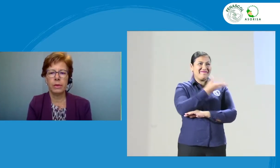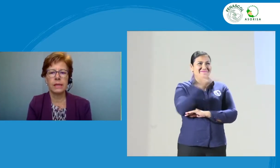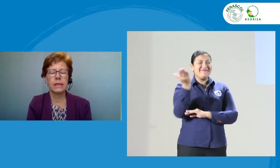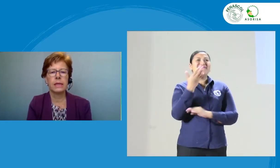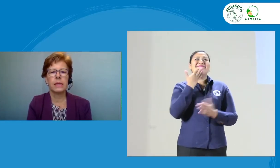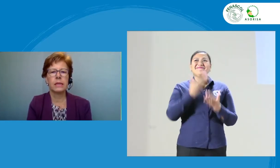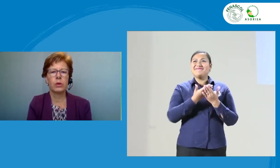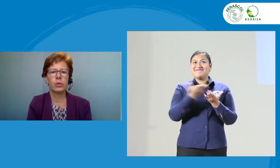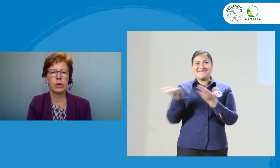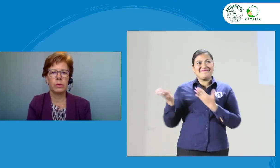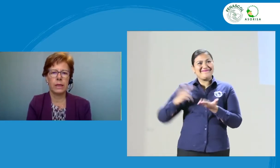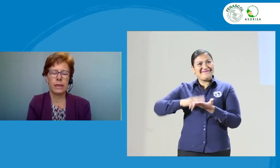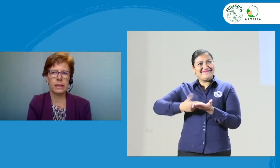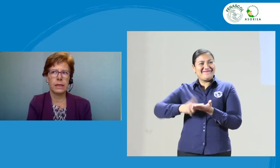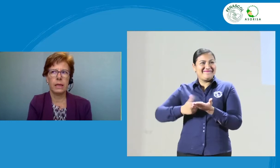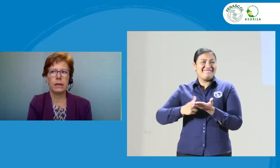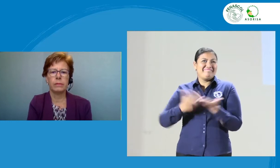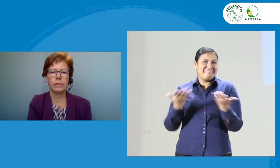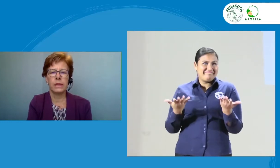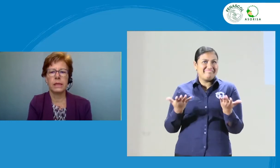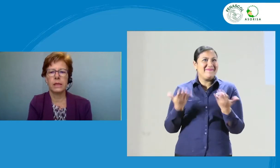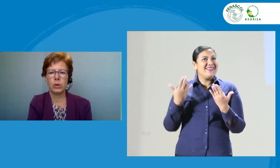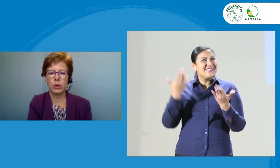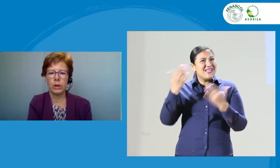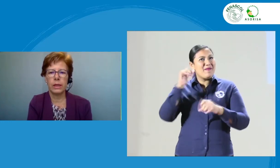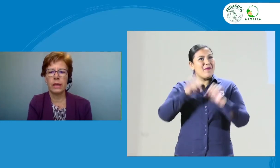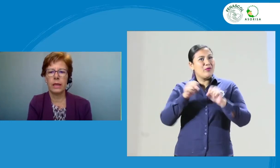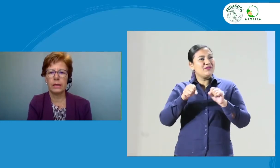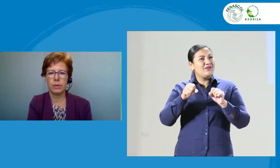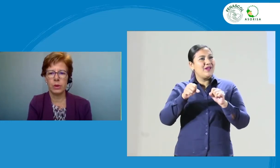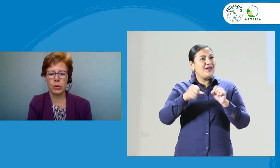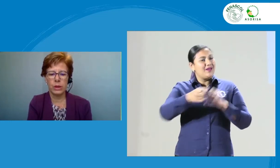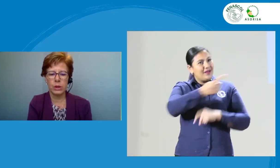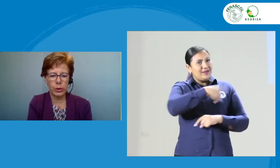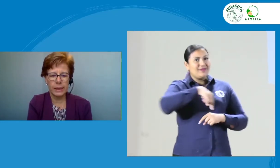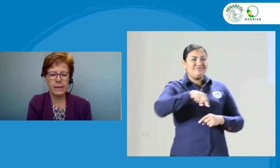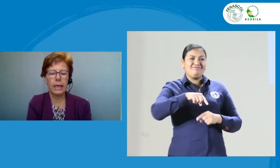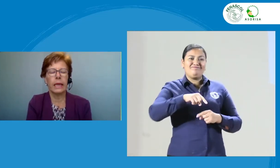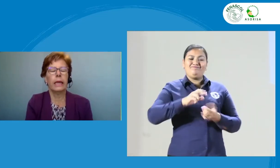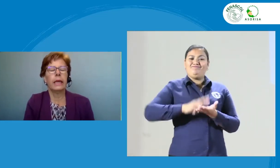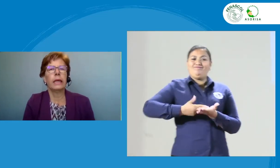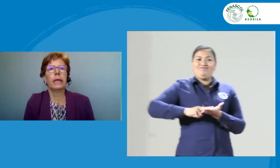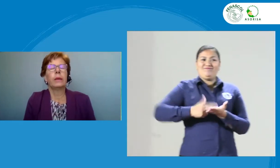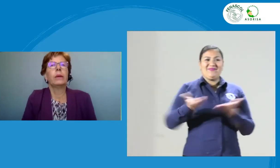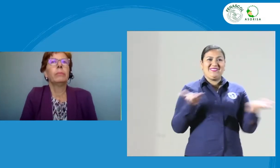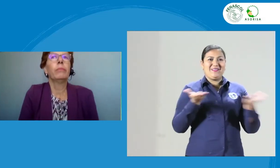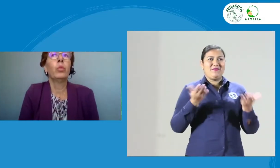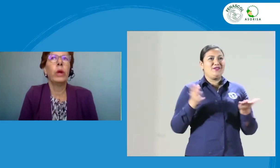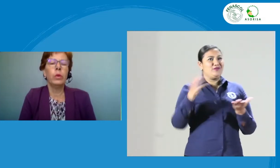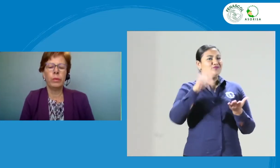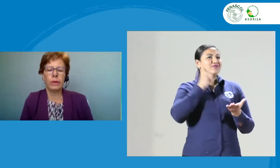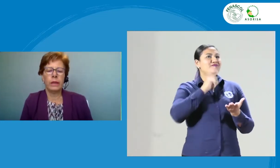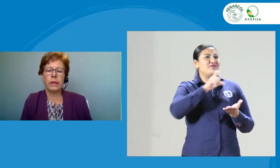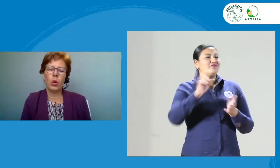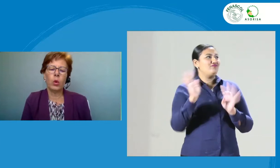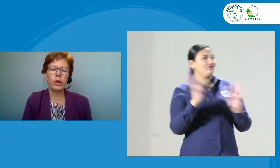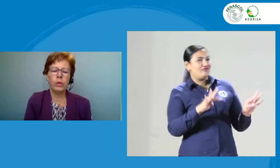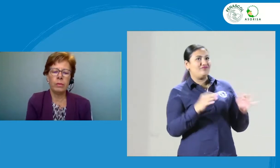colegas intérpretes que están haciendo posible que esta presentación llegue a las personas sordas. Bueno,